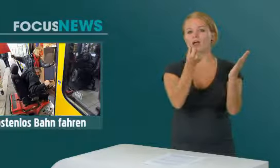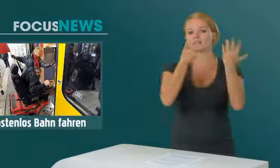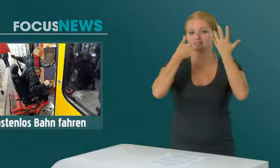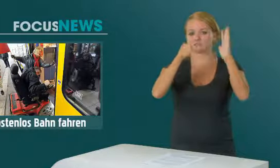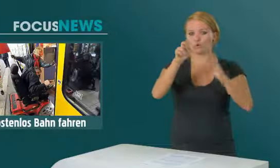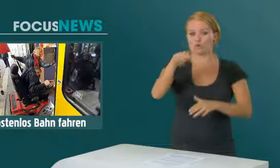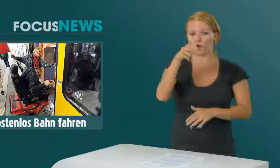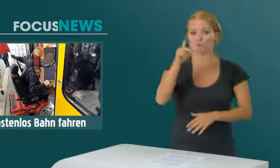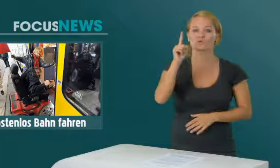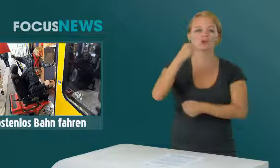zu transportieren.